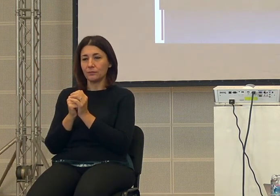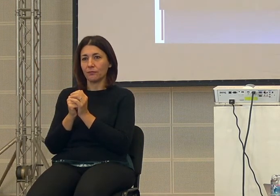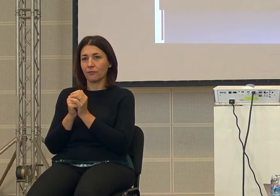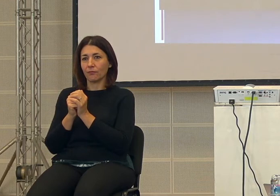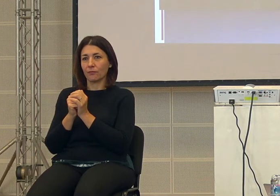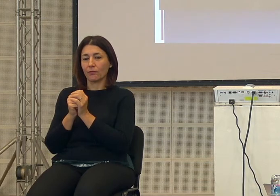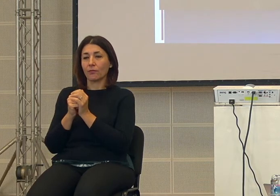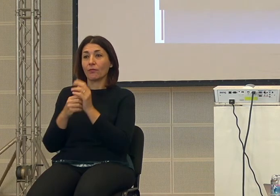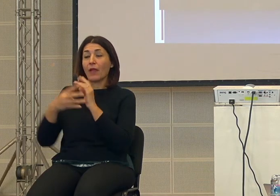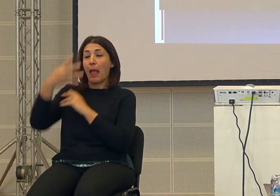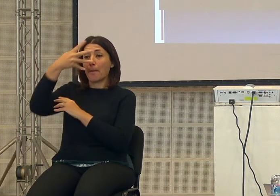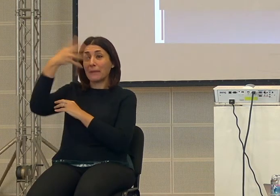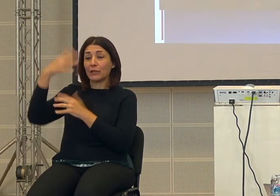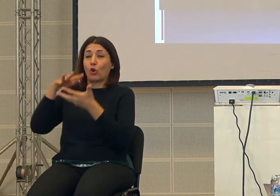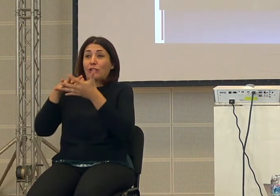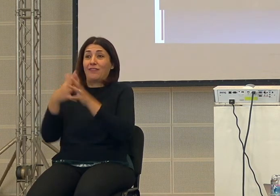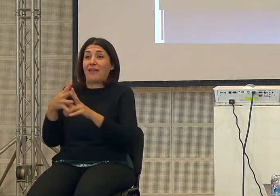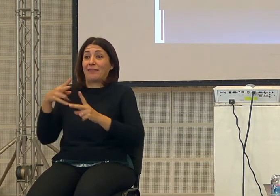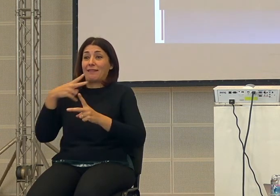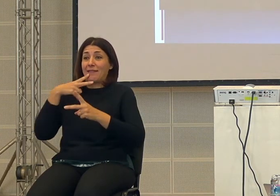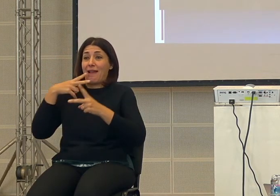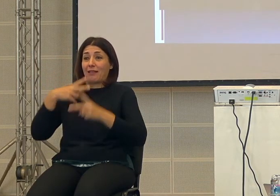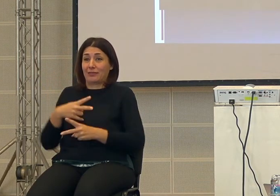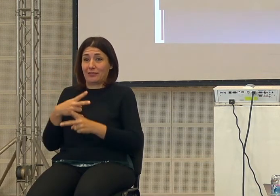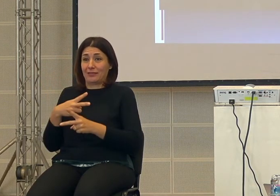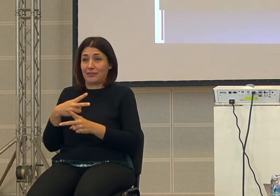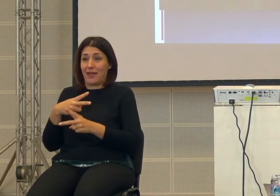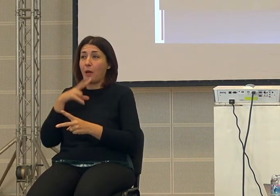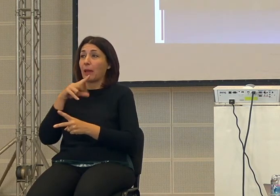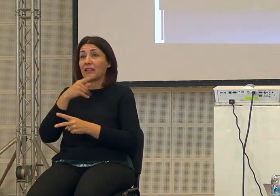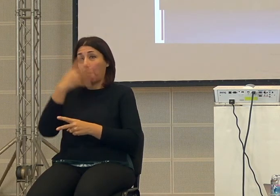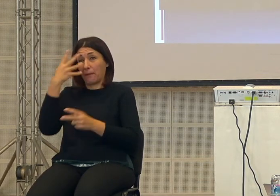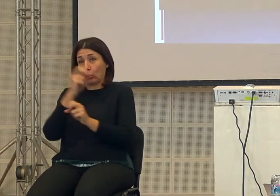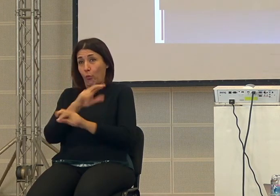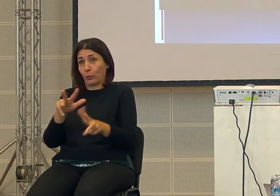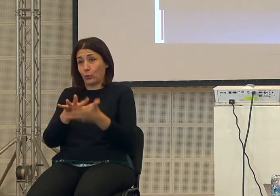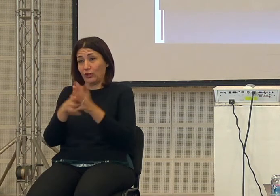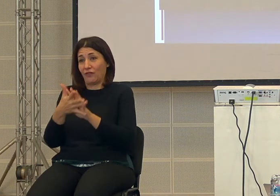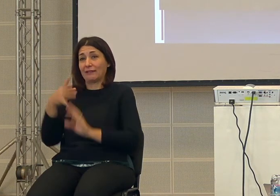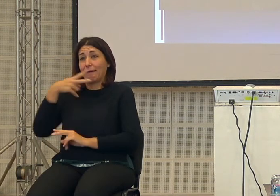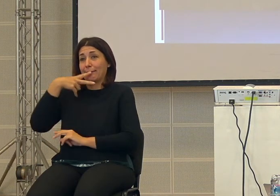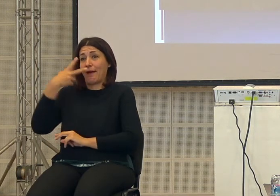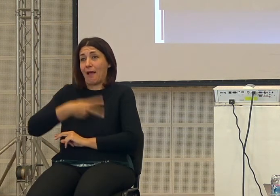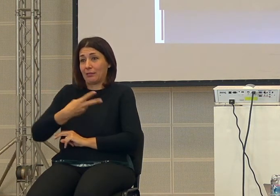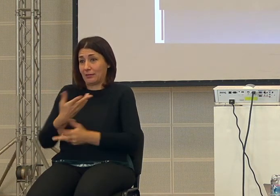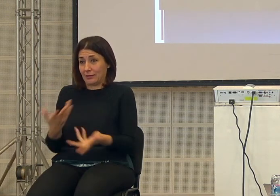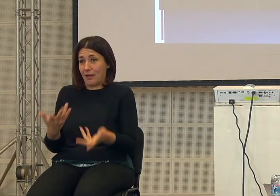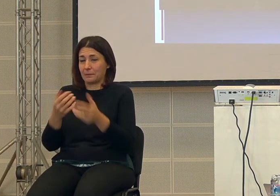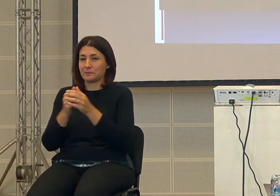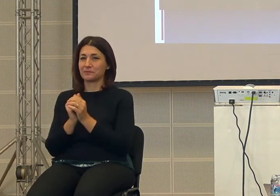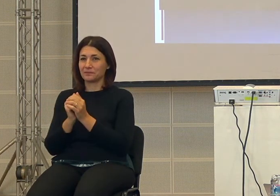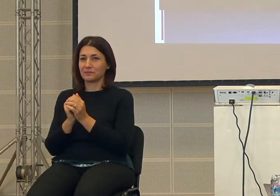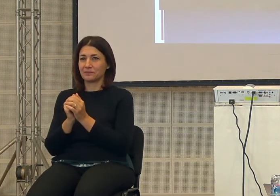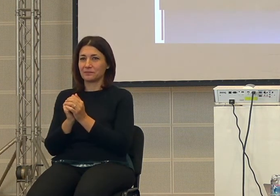mito una realtà è di dire che non è un mito e quindi questa è la cosa principale e